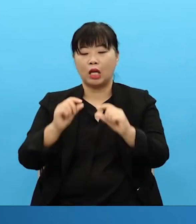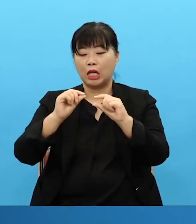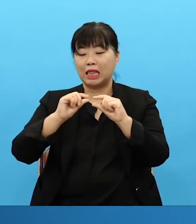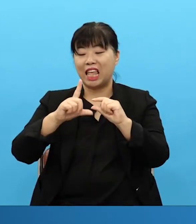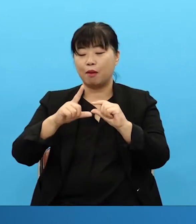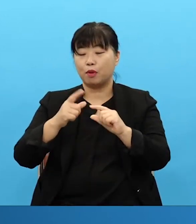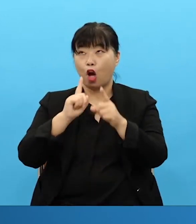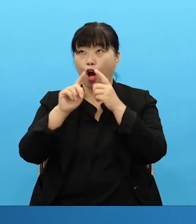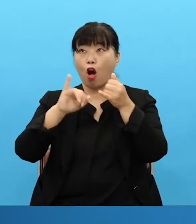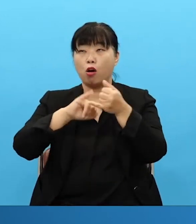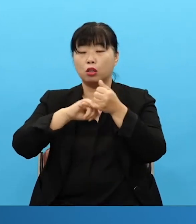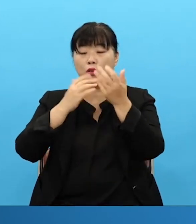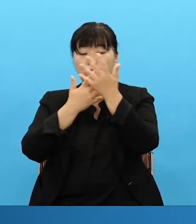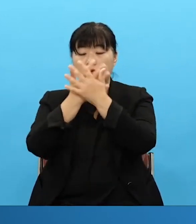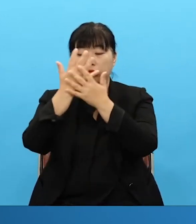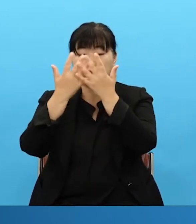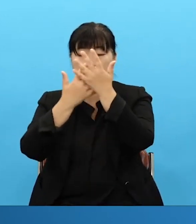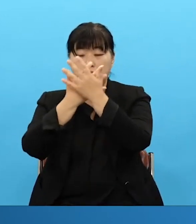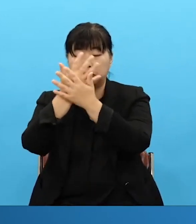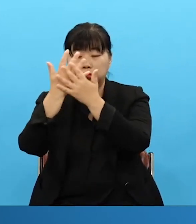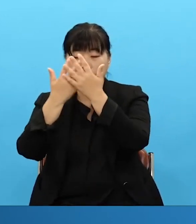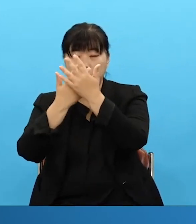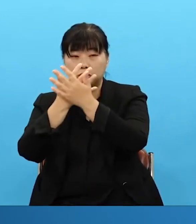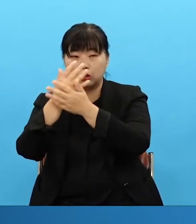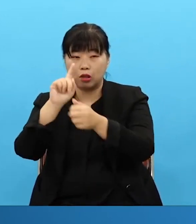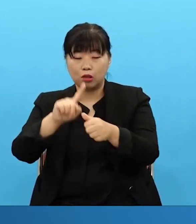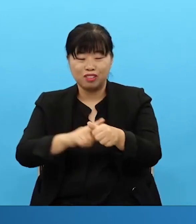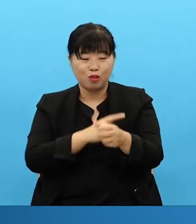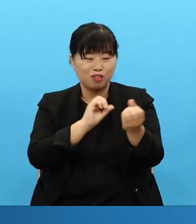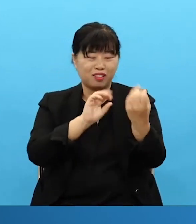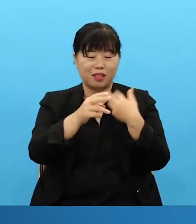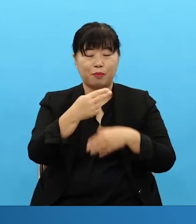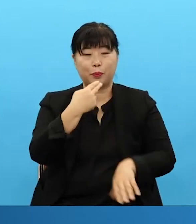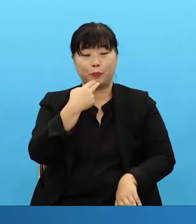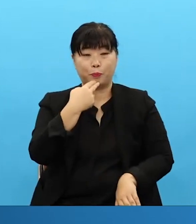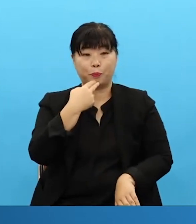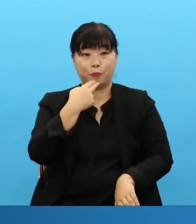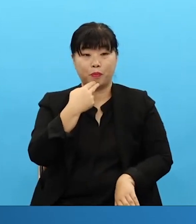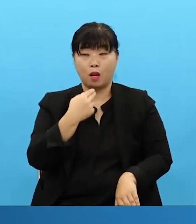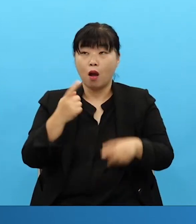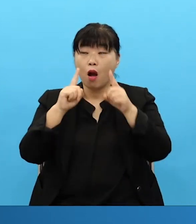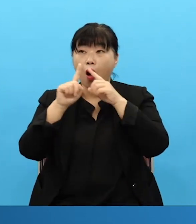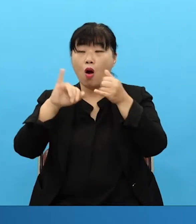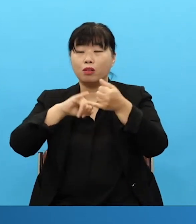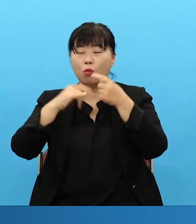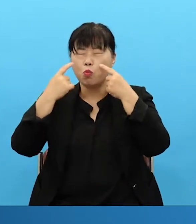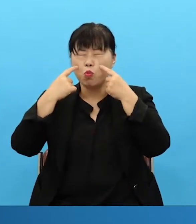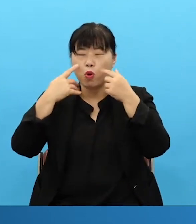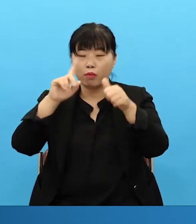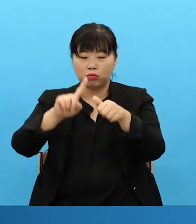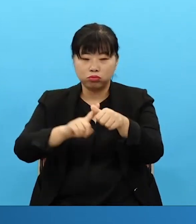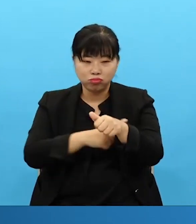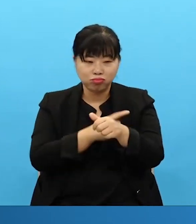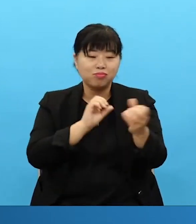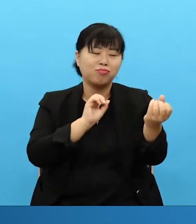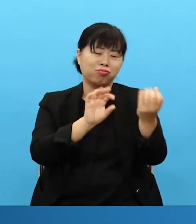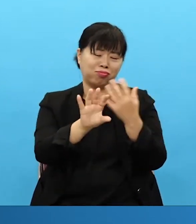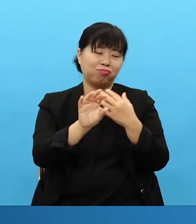언약이 정확하면 하나님이 역사하시게 되죠. But most people are not clear about the covenant. If the covenant is clear, then God is compelled to 평생 응답을